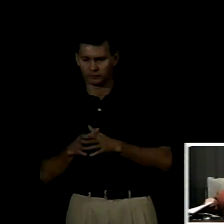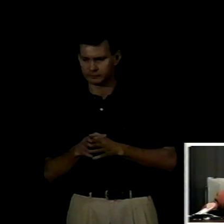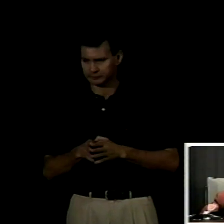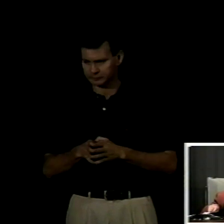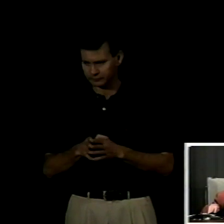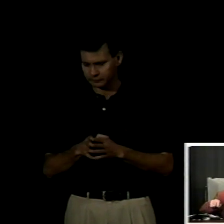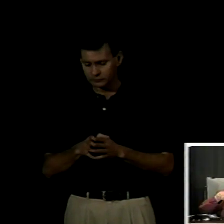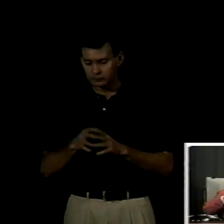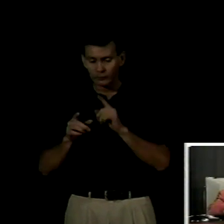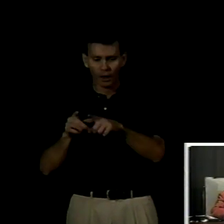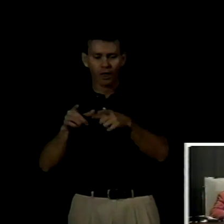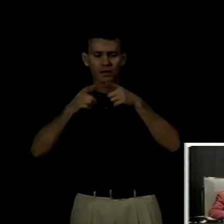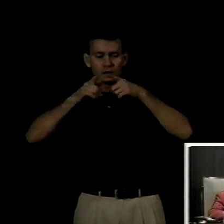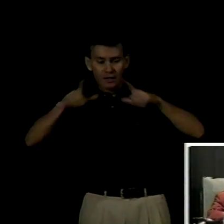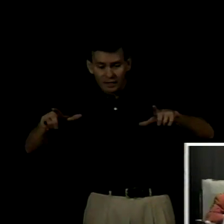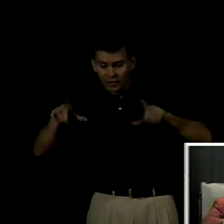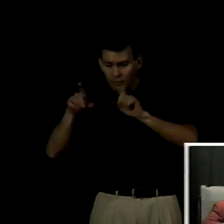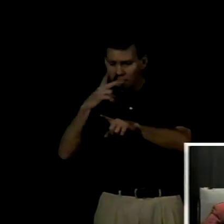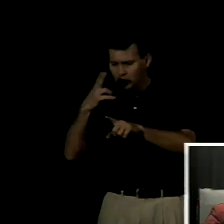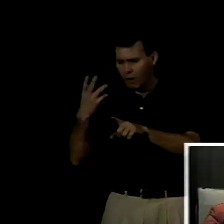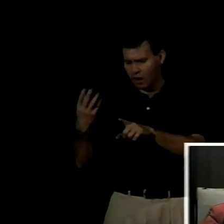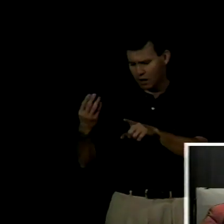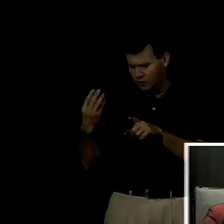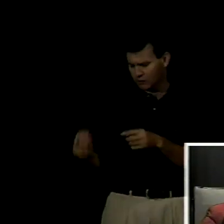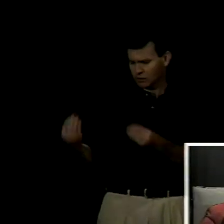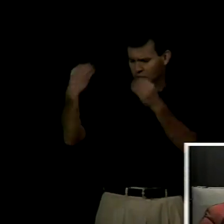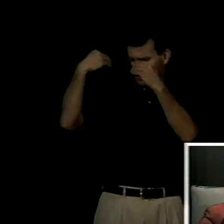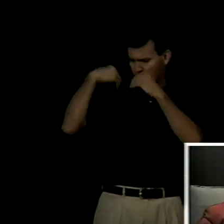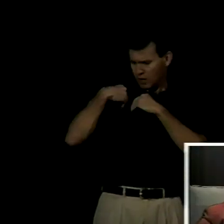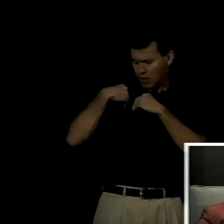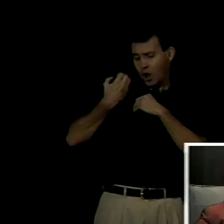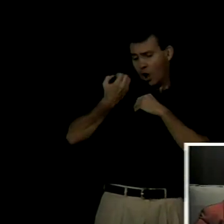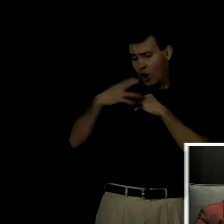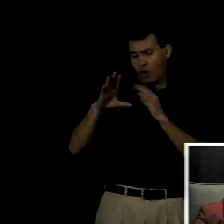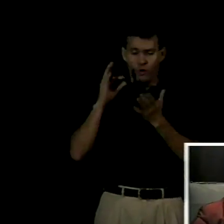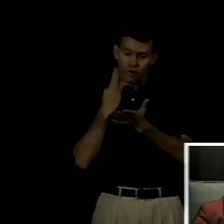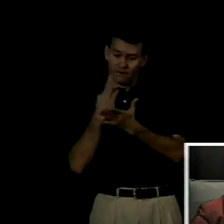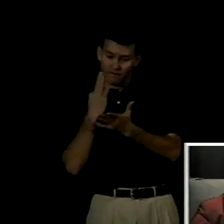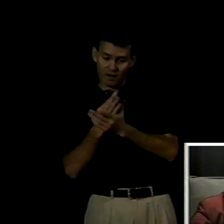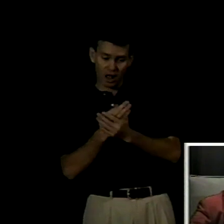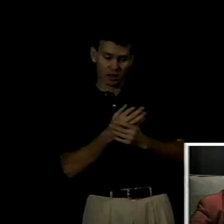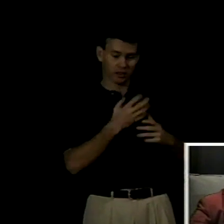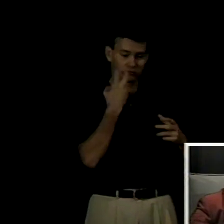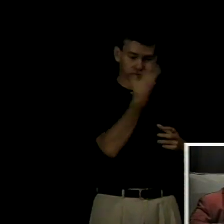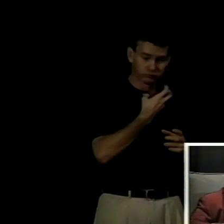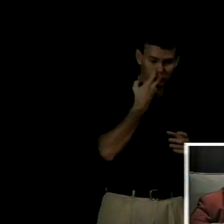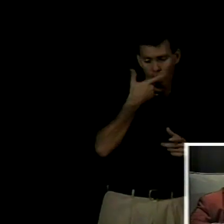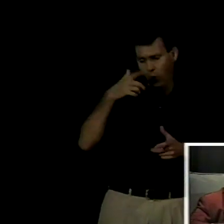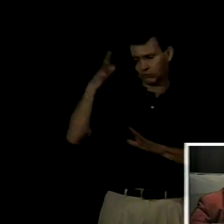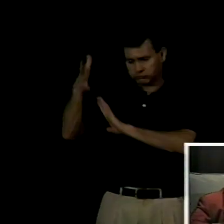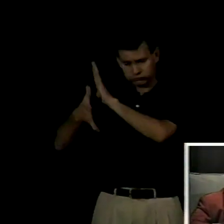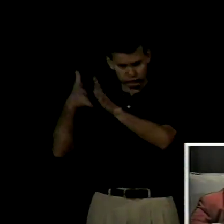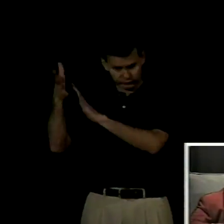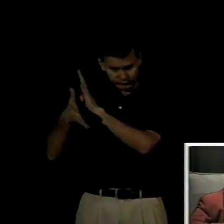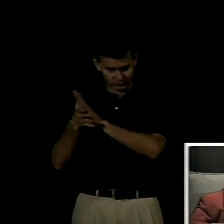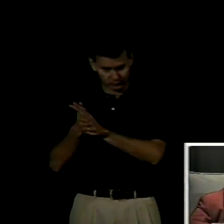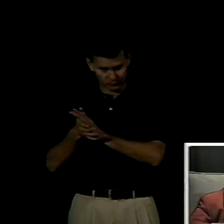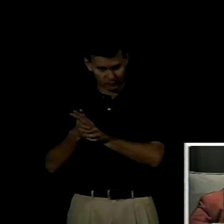la presencia o ausencia de lenguas en su forma oral o escrita en la vida cotidiana como ya sostuve